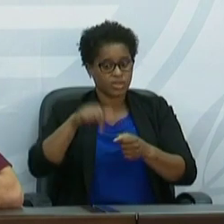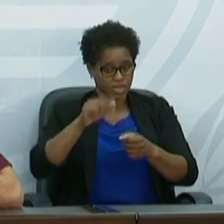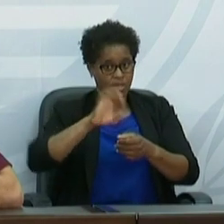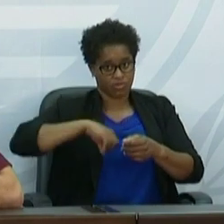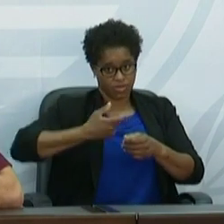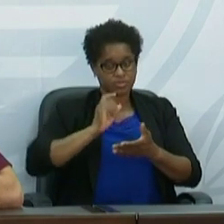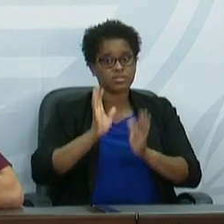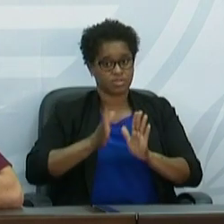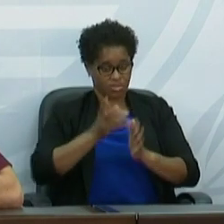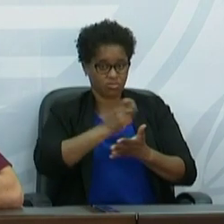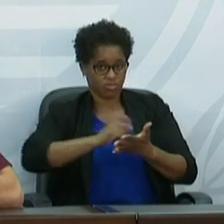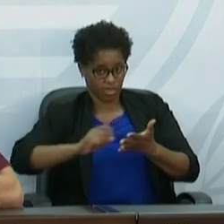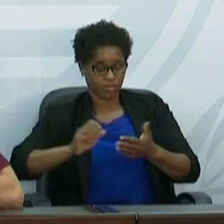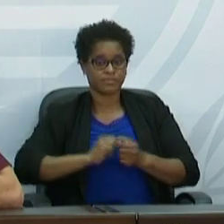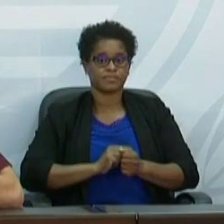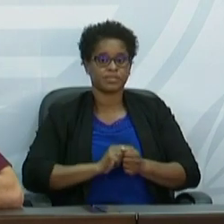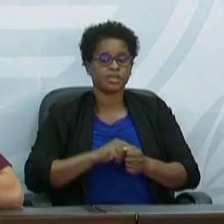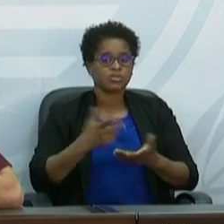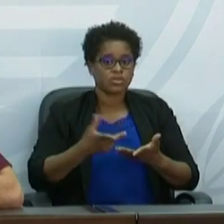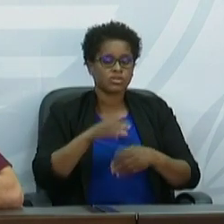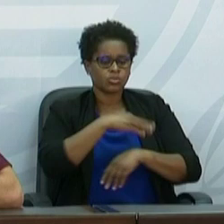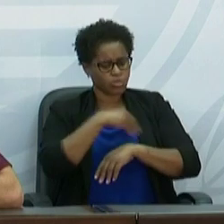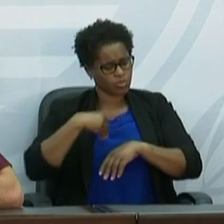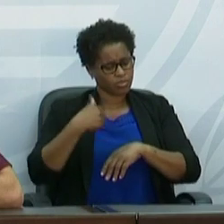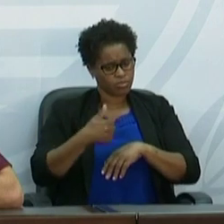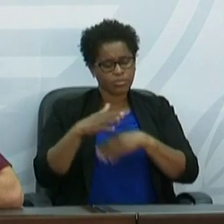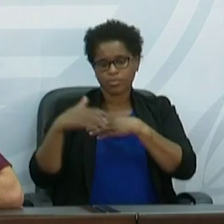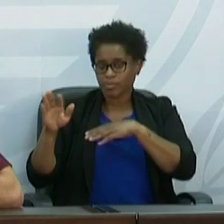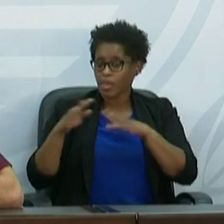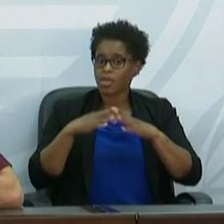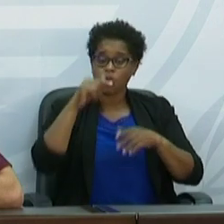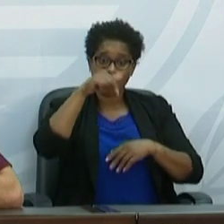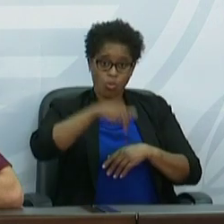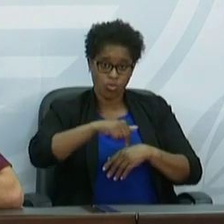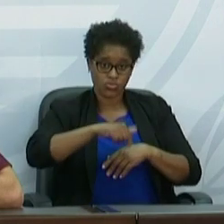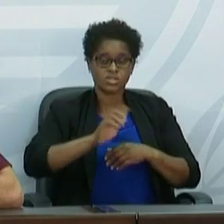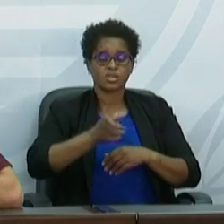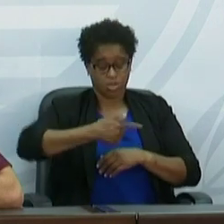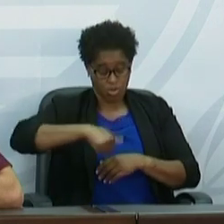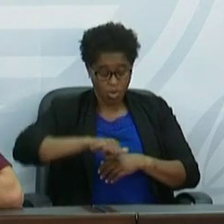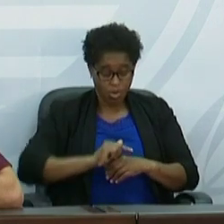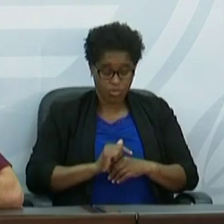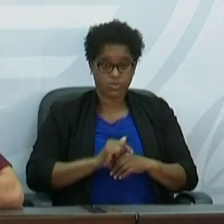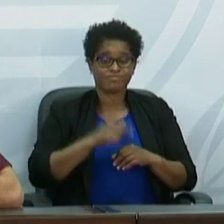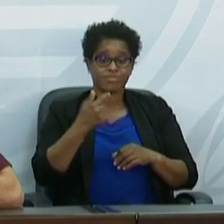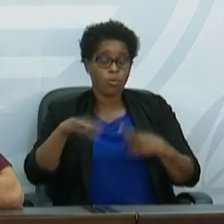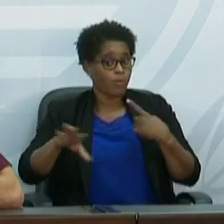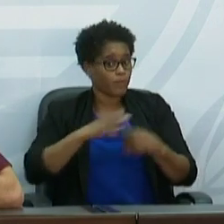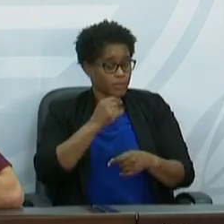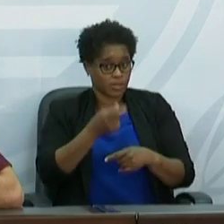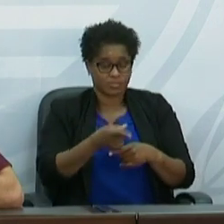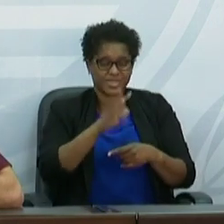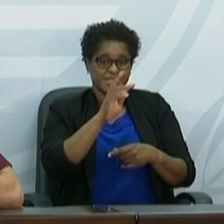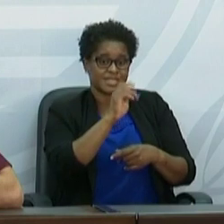Em termos de altas, hoje nós tivemos